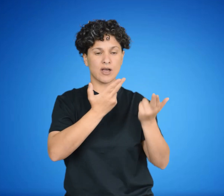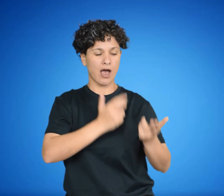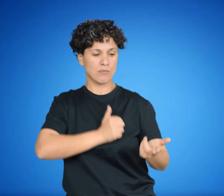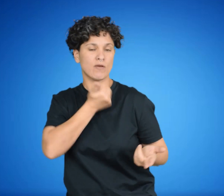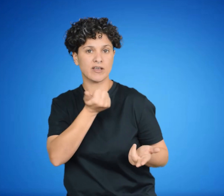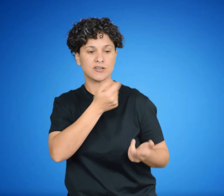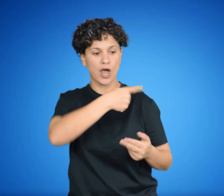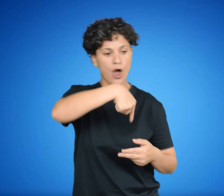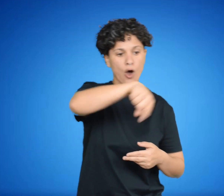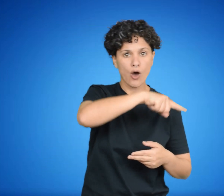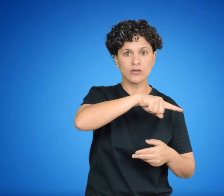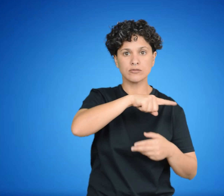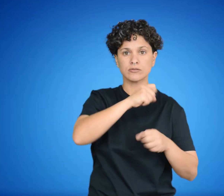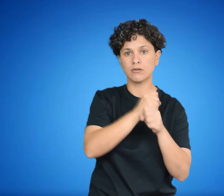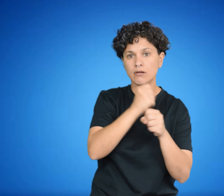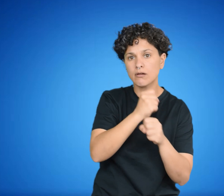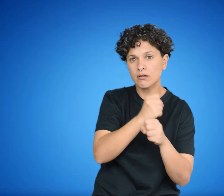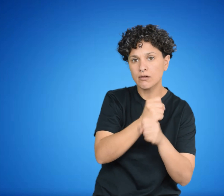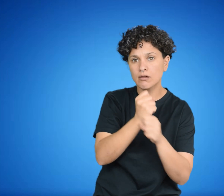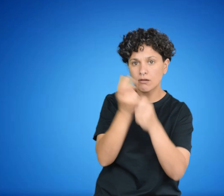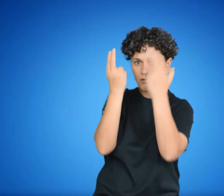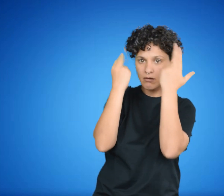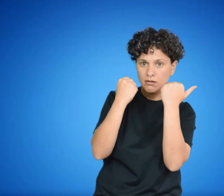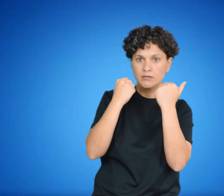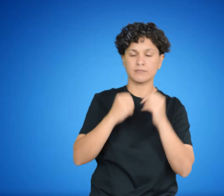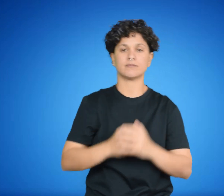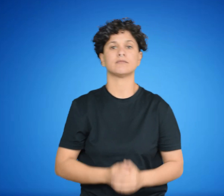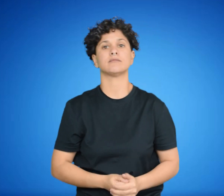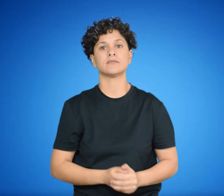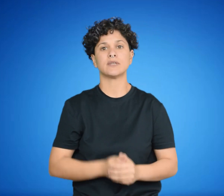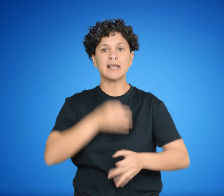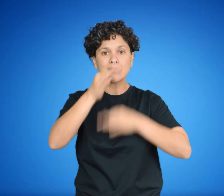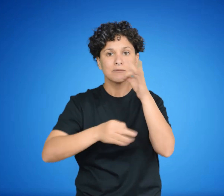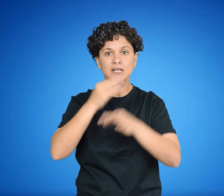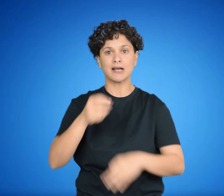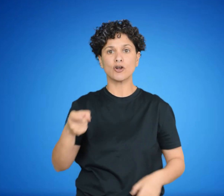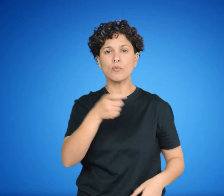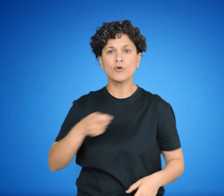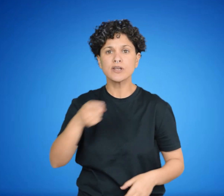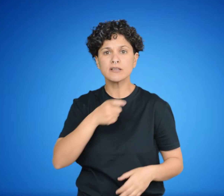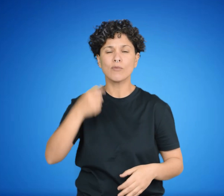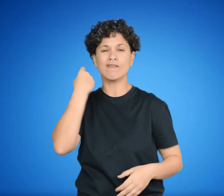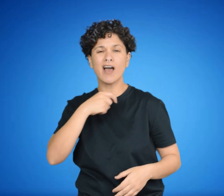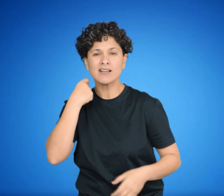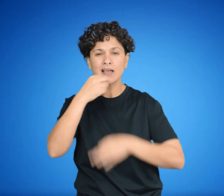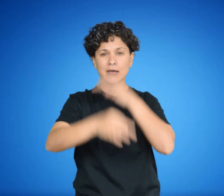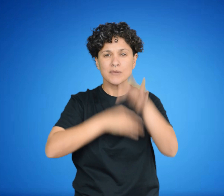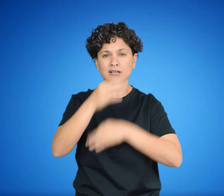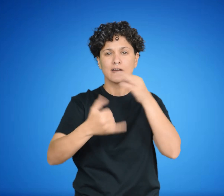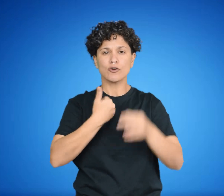explicó ciertamente en qué consistiría ese comunismo ni explicó cómo podría sostenerse, si propuso una hoja